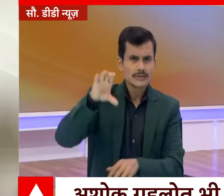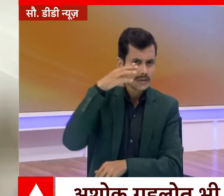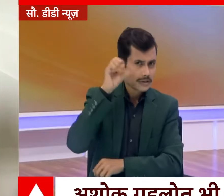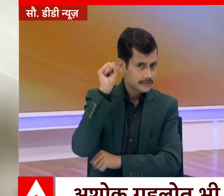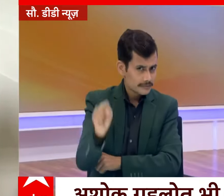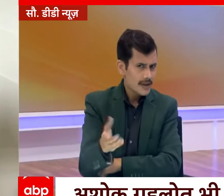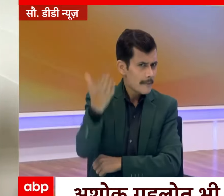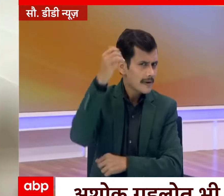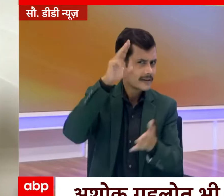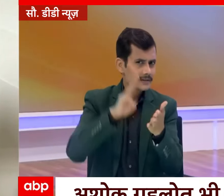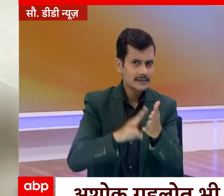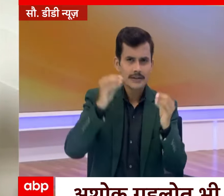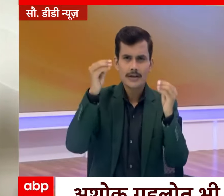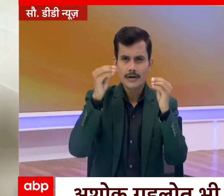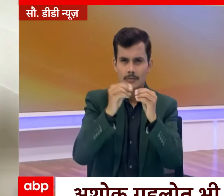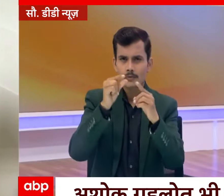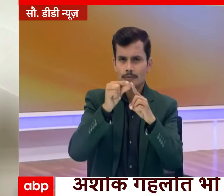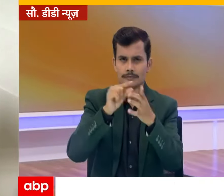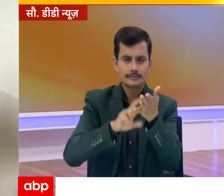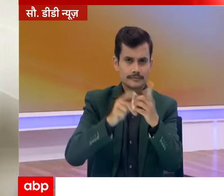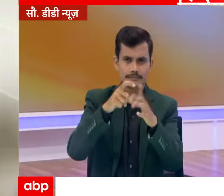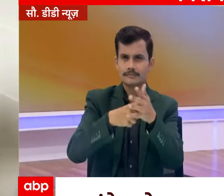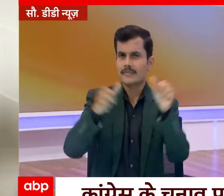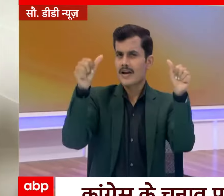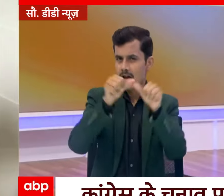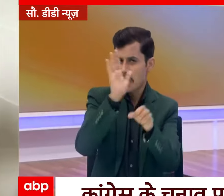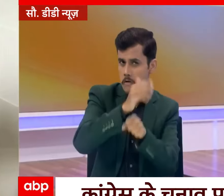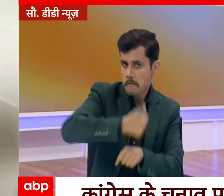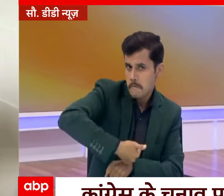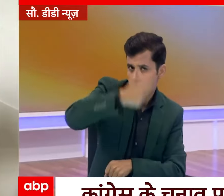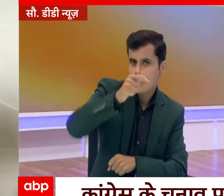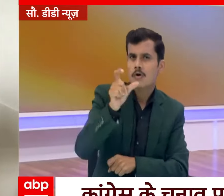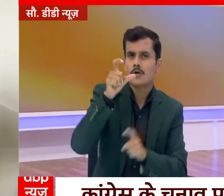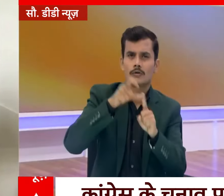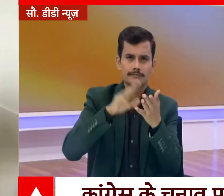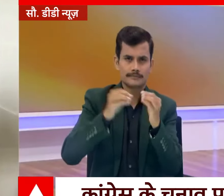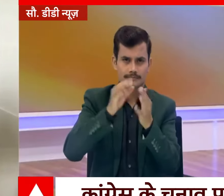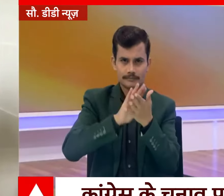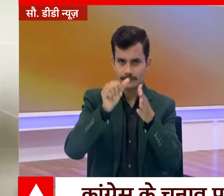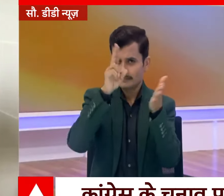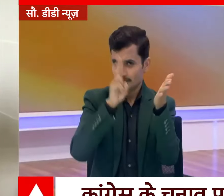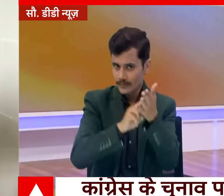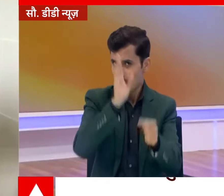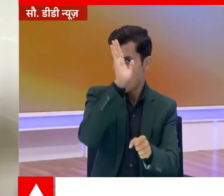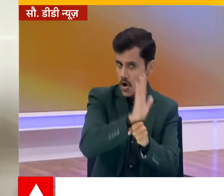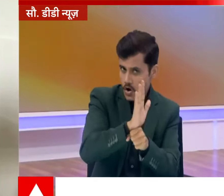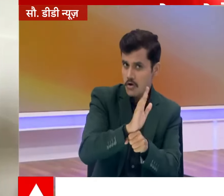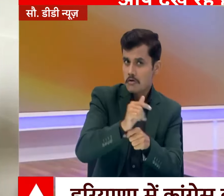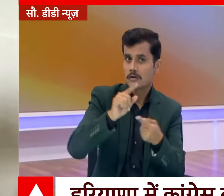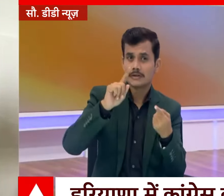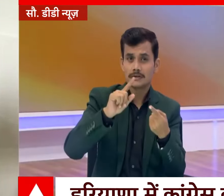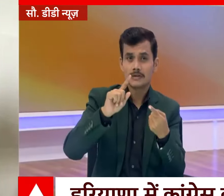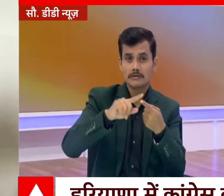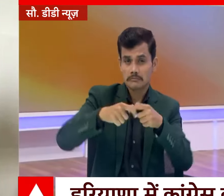में पूर्व मुख्यमंत्री पुपेंद्र सेंहुटा, कॉंग्रिस प्रदेश अध्यक्ष उदाय भान, कॉंग्रिस के चुनाव